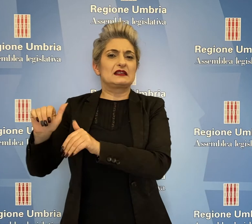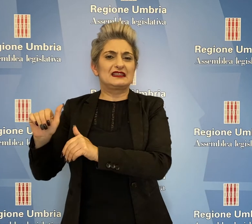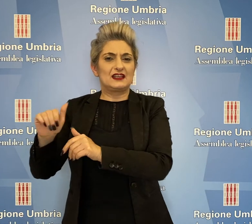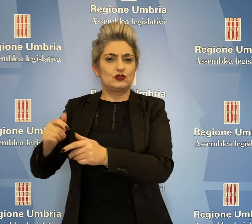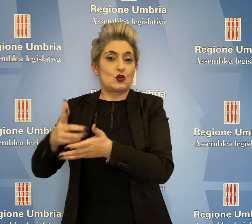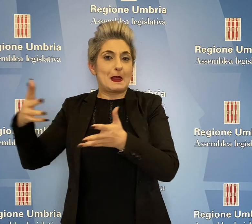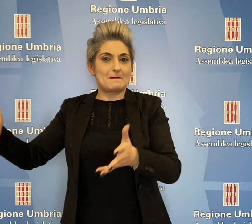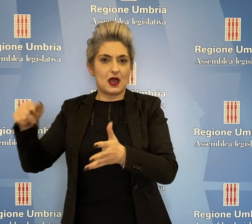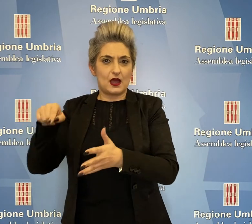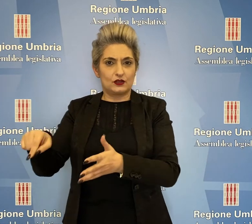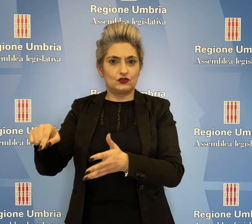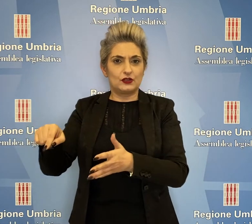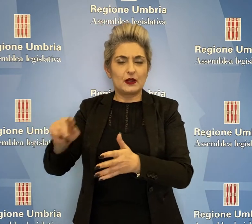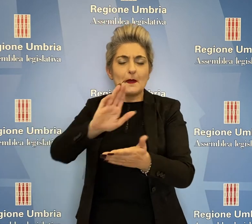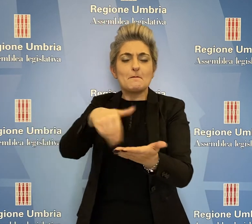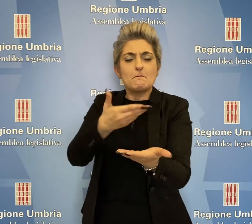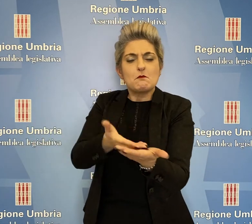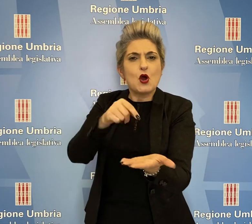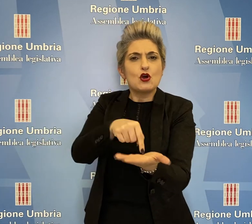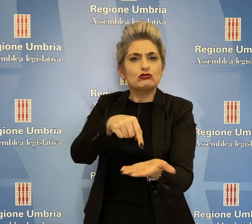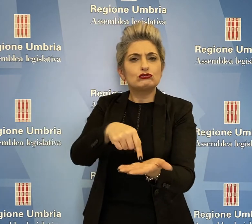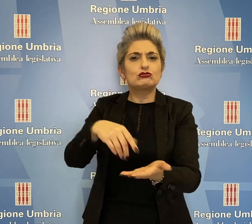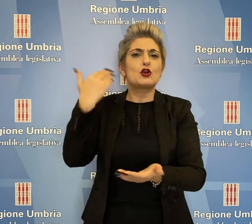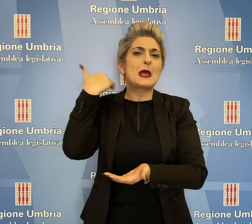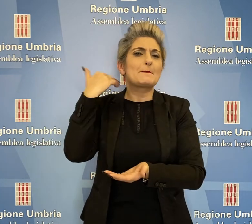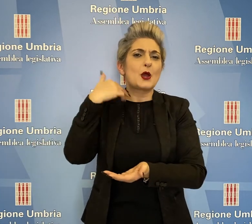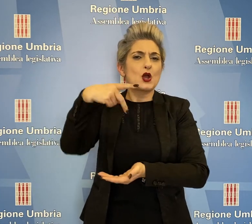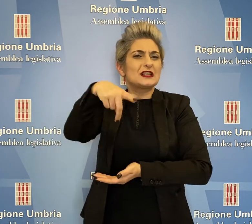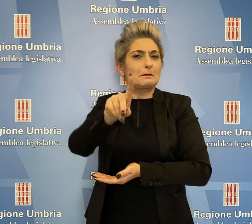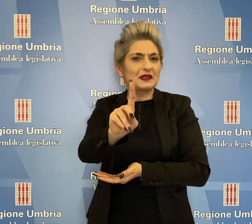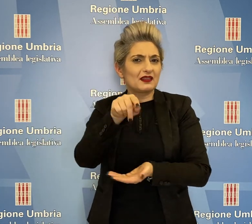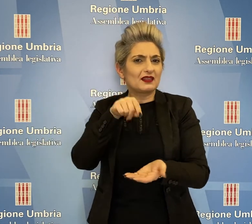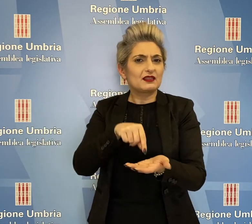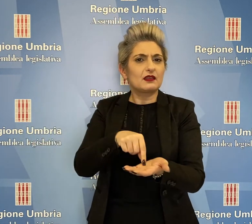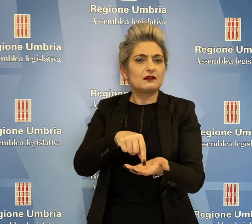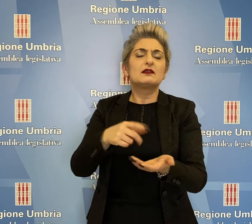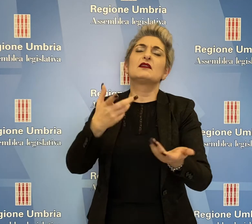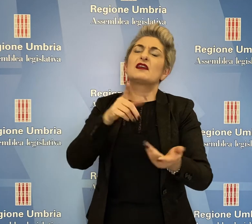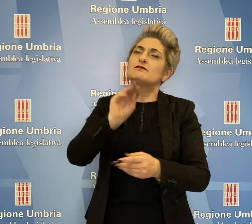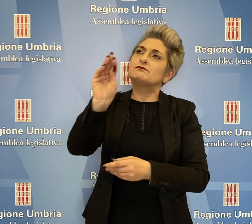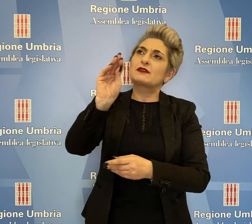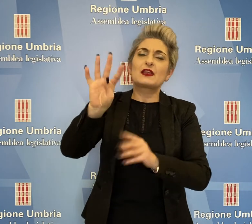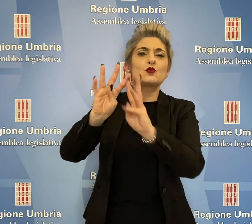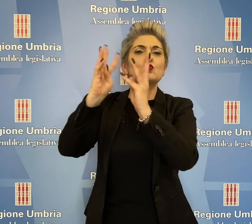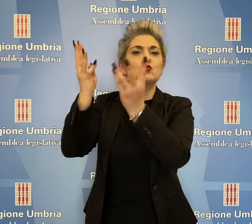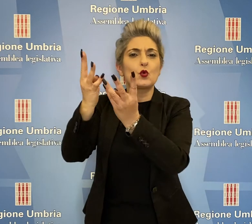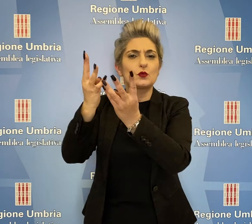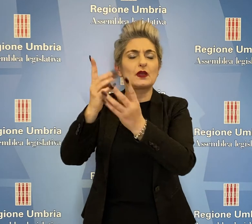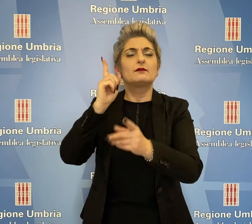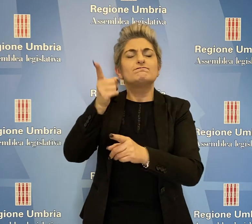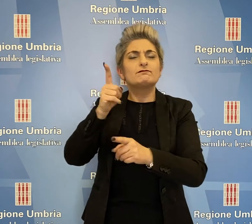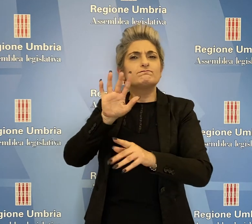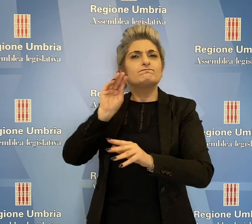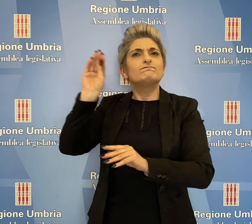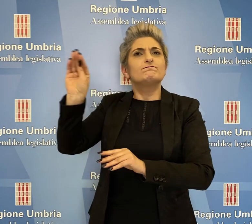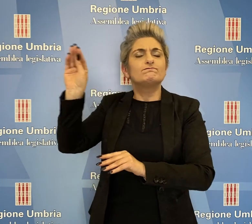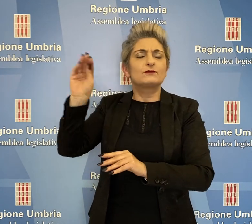la mozione promossa da Donatella Porsi, del Partito Democratico, che mirava ad impegnare la Giunta ad intervenire sul